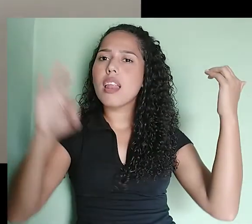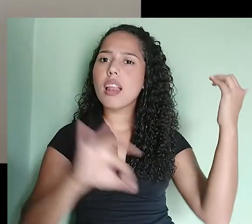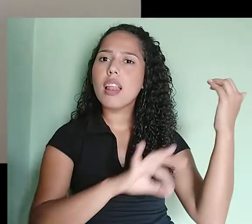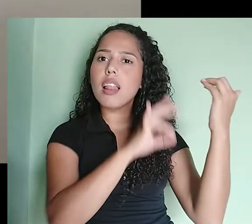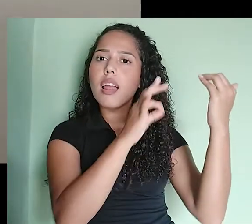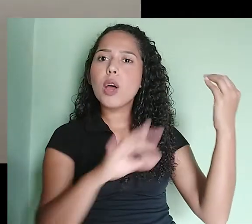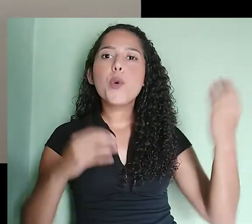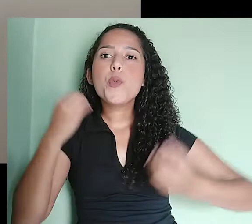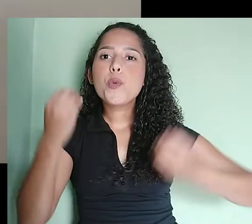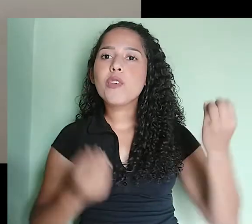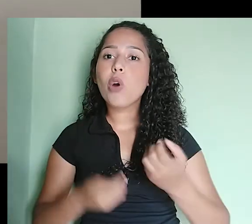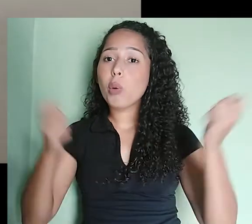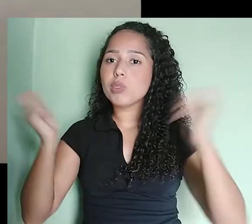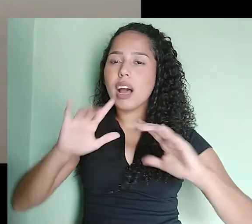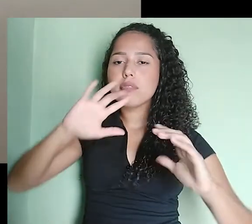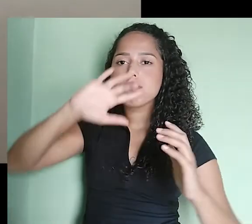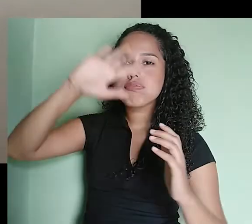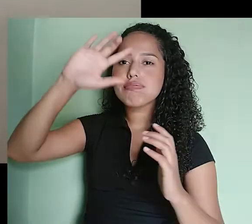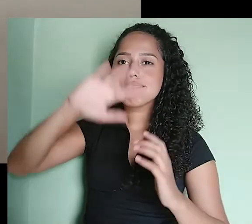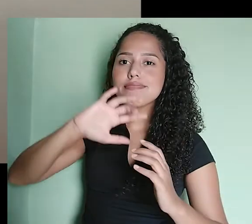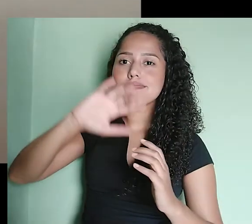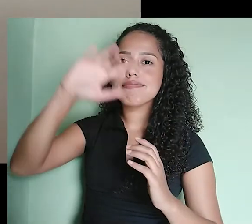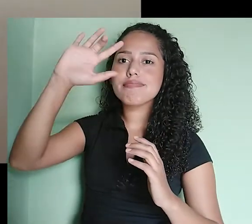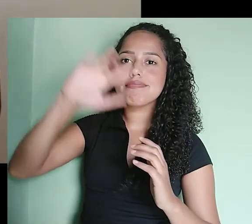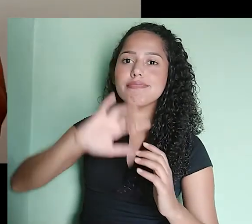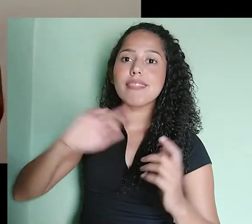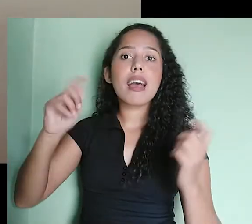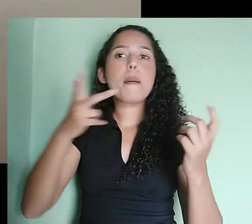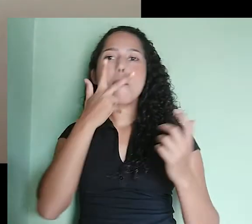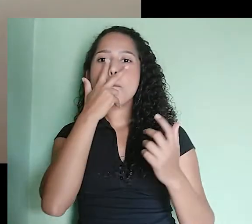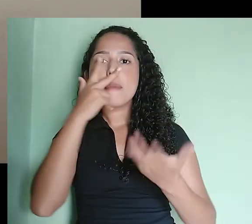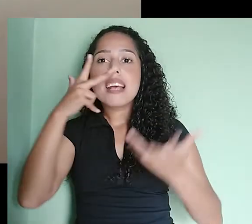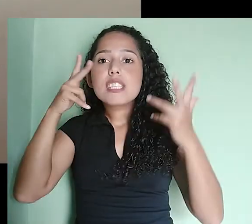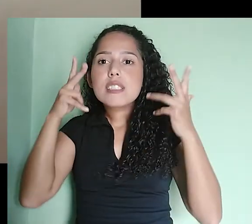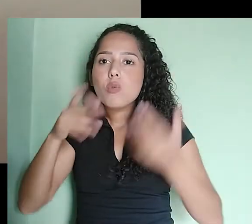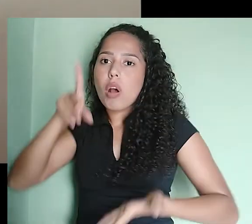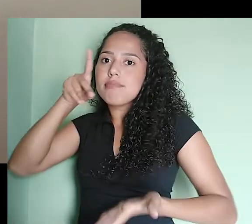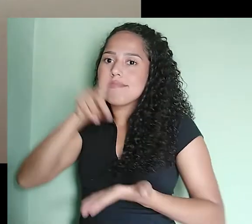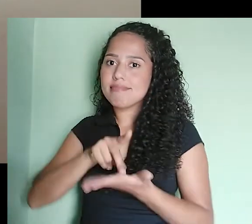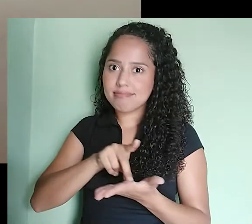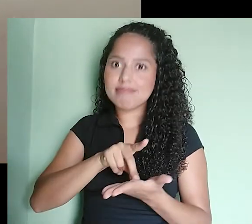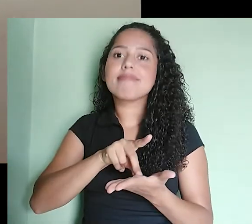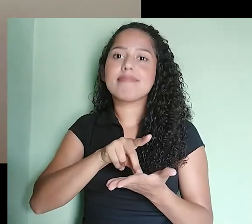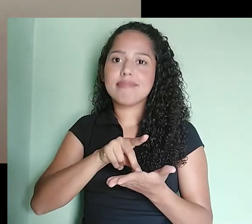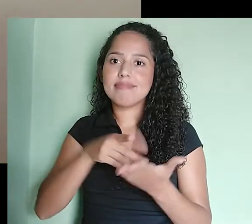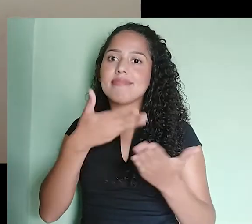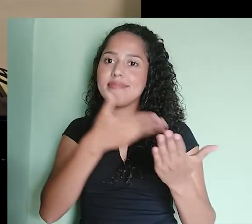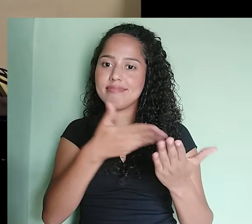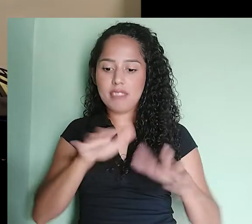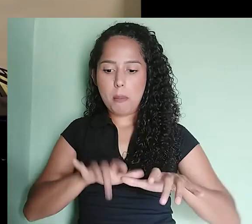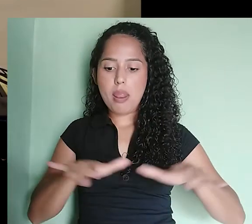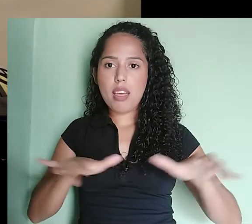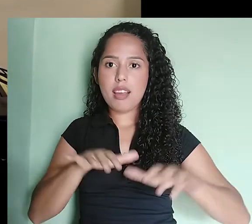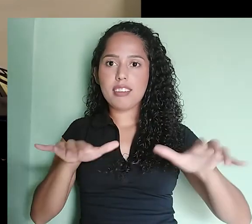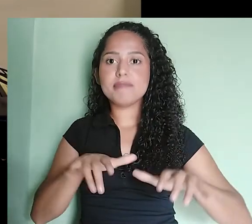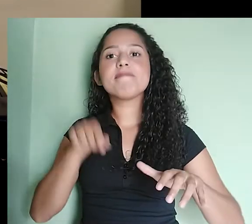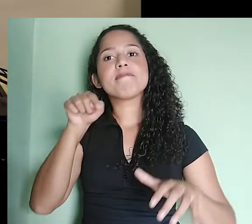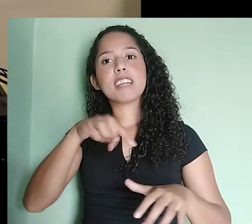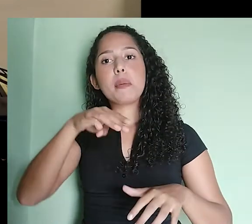essa simulação aqui, dando mais originalidade à execução dos instrumentos MIDI. Agora, nós iremos fazer as